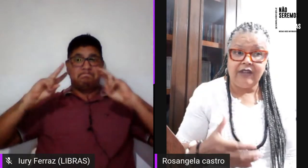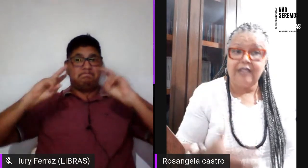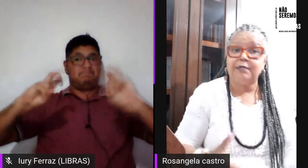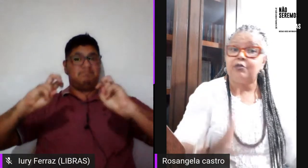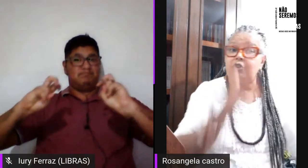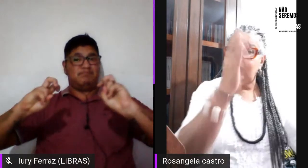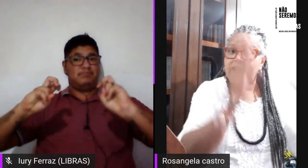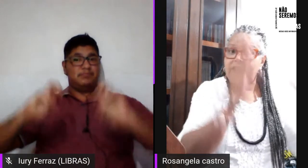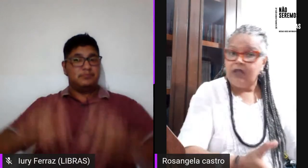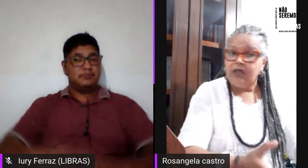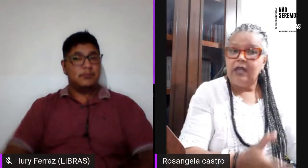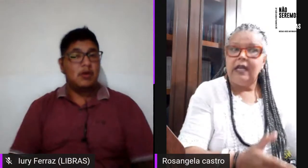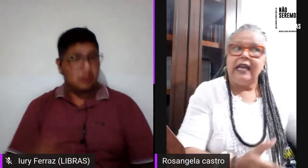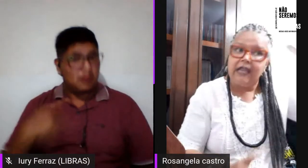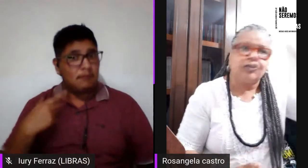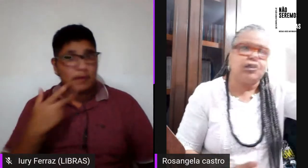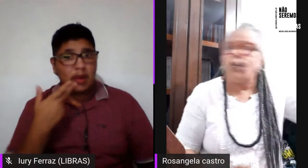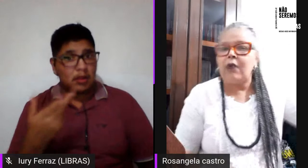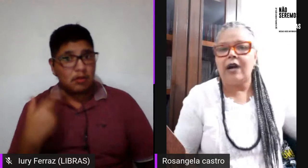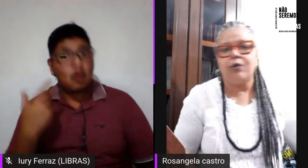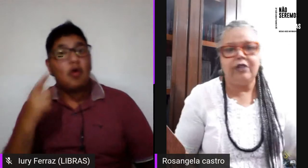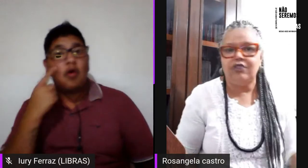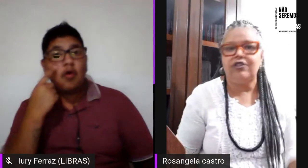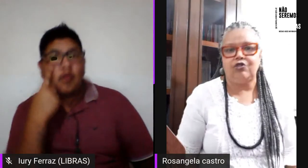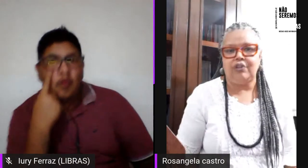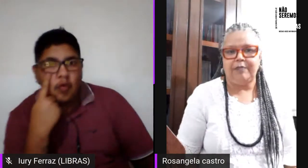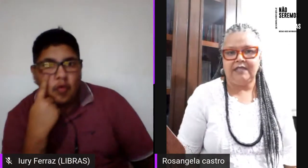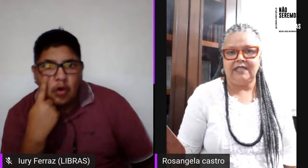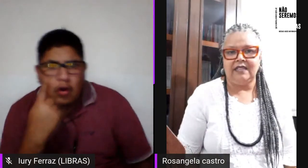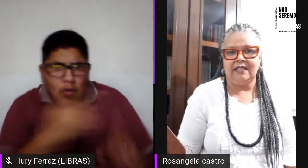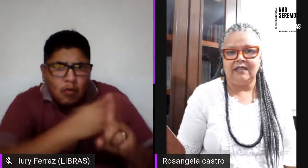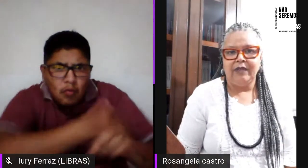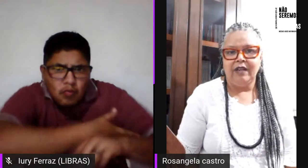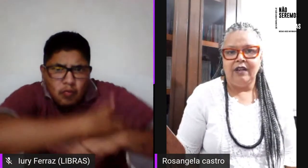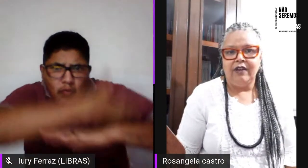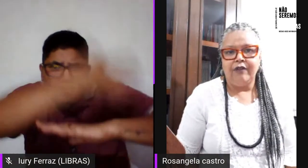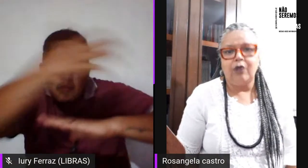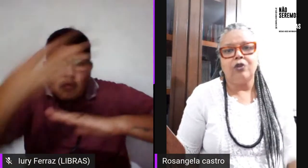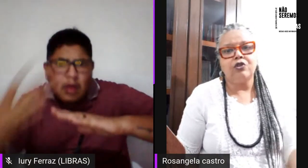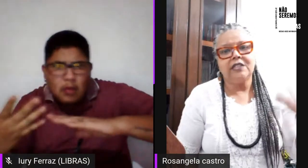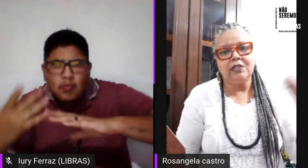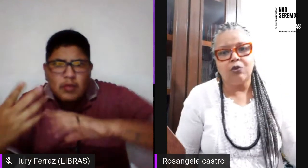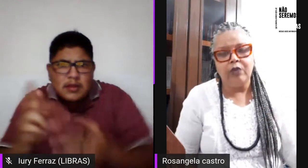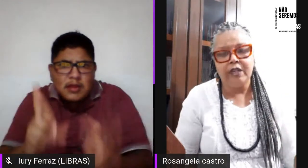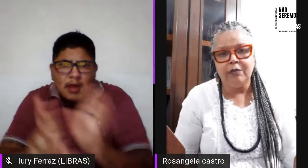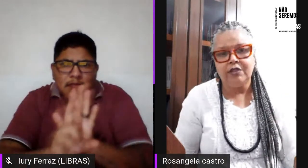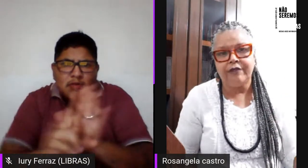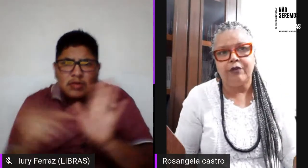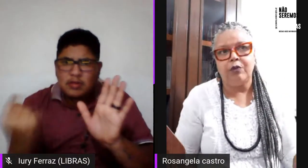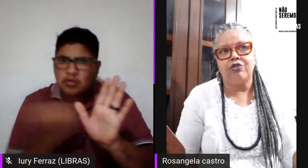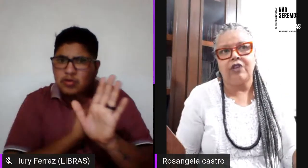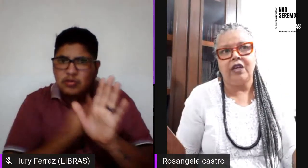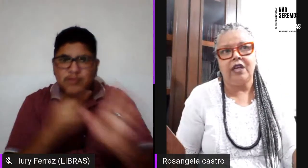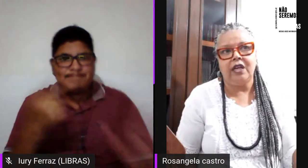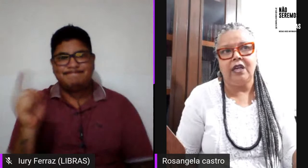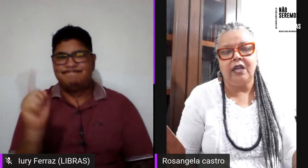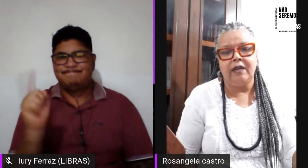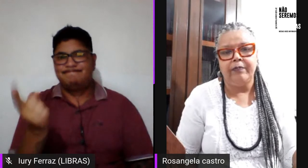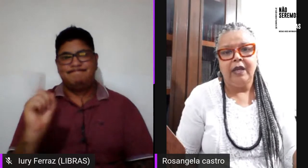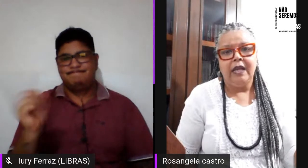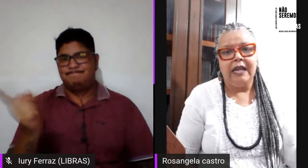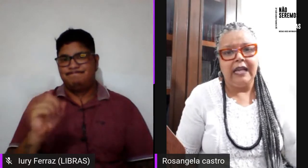falássemos olha só o arco-íris não nos representa foi quando nós incluímos e fomos